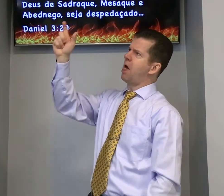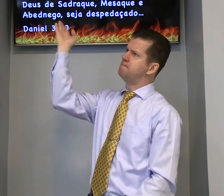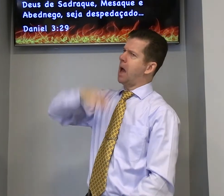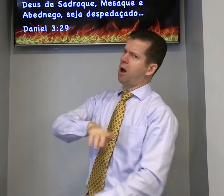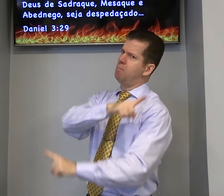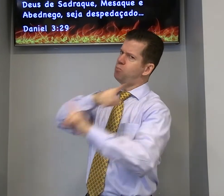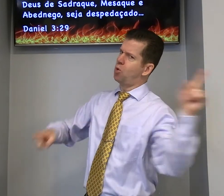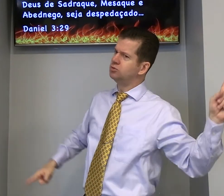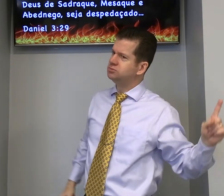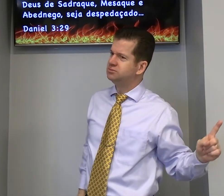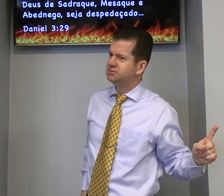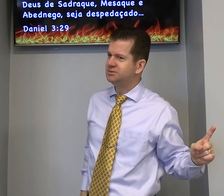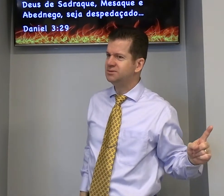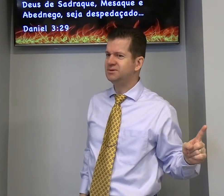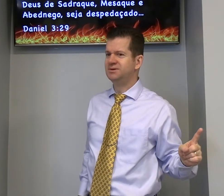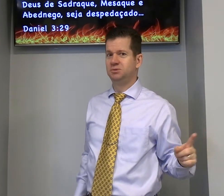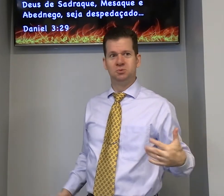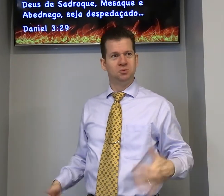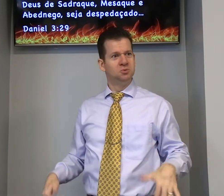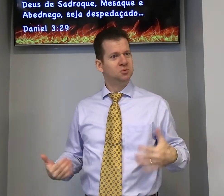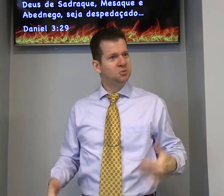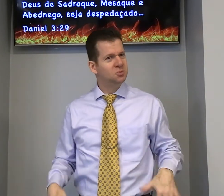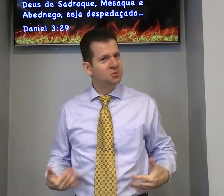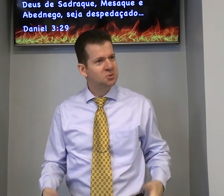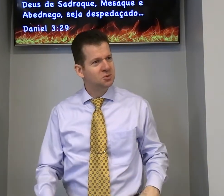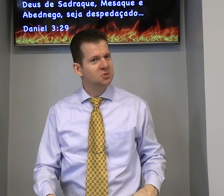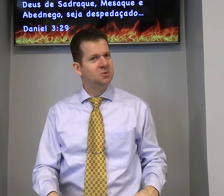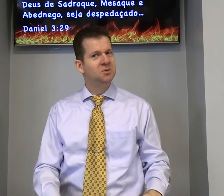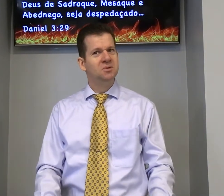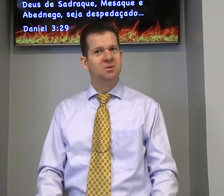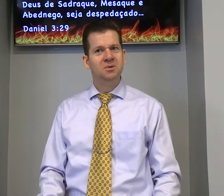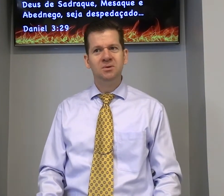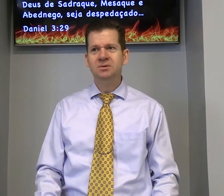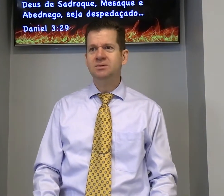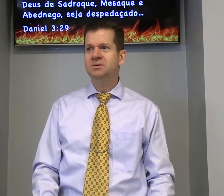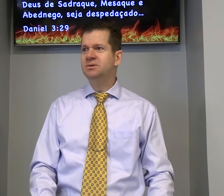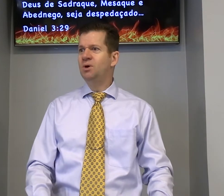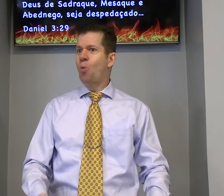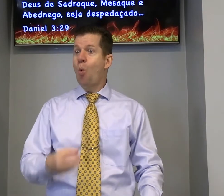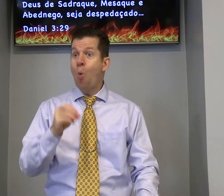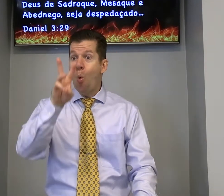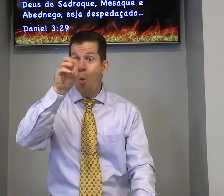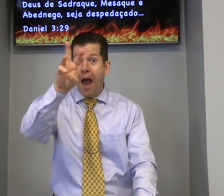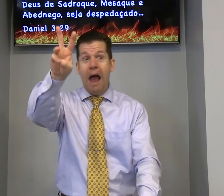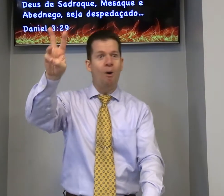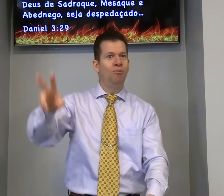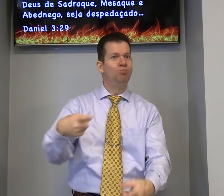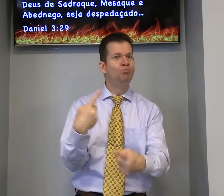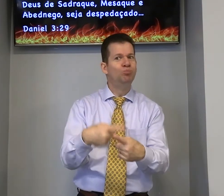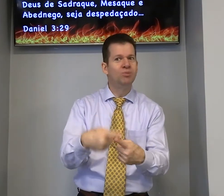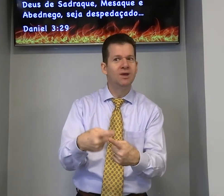se você não pode falar mal contra Deus imagina se fizesse ler hoje uau